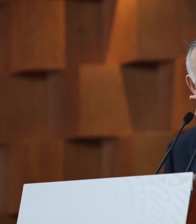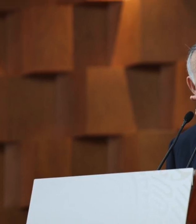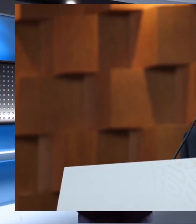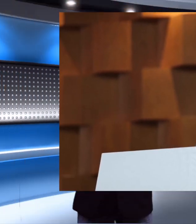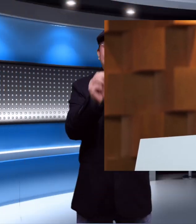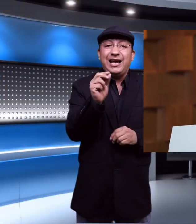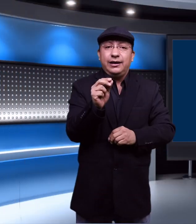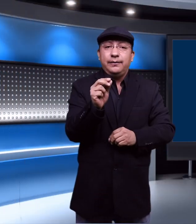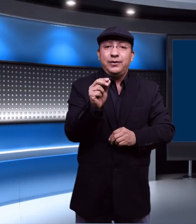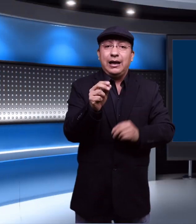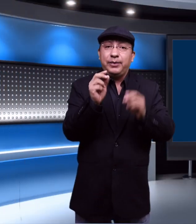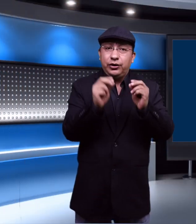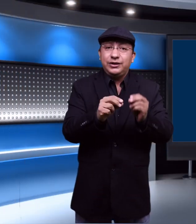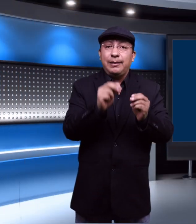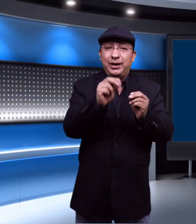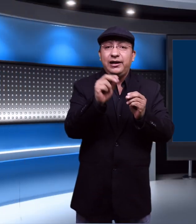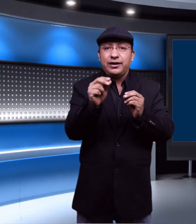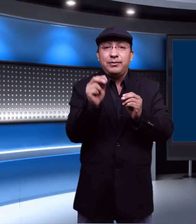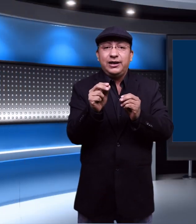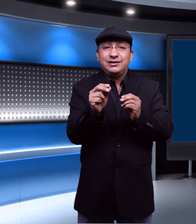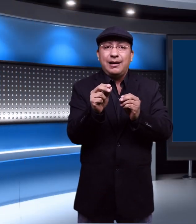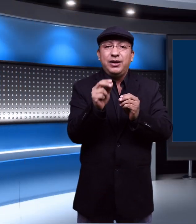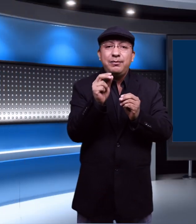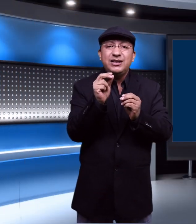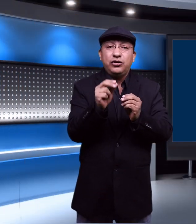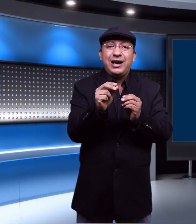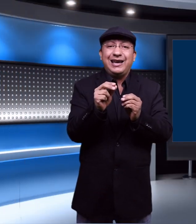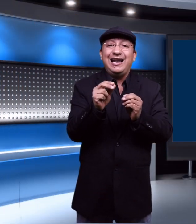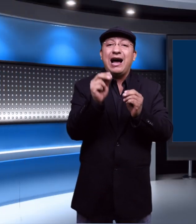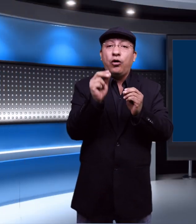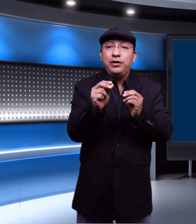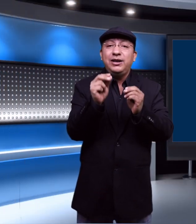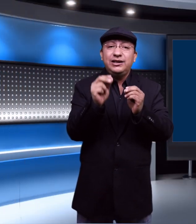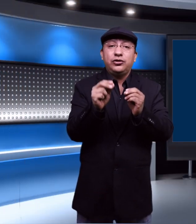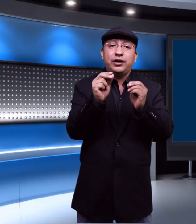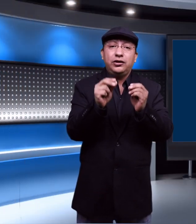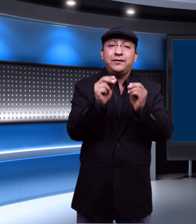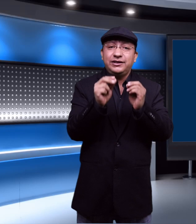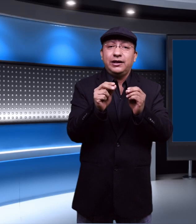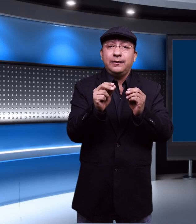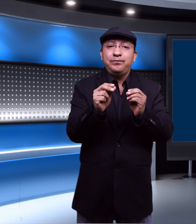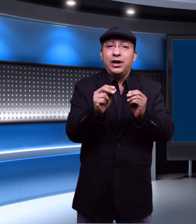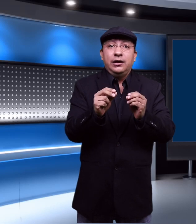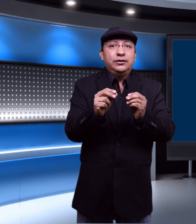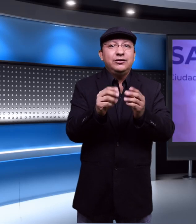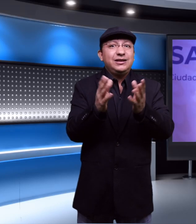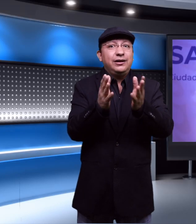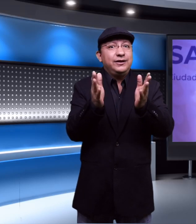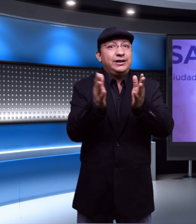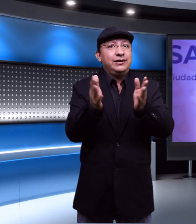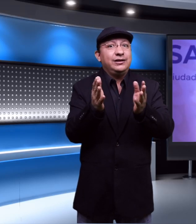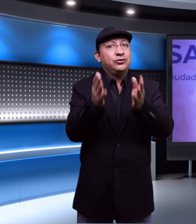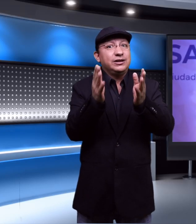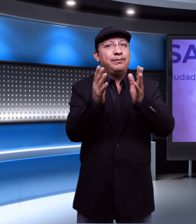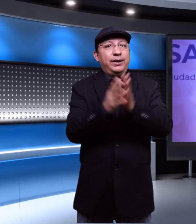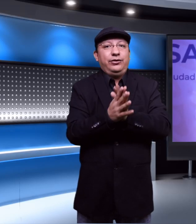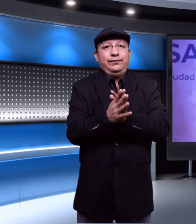cosa no termina ahí la periodista Penely Ramírez también menciona que la hoy ministro Ríos Farjad no es tan eficiente en su desempeño